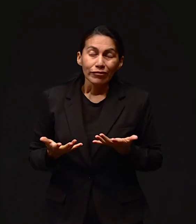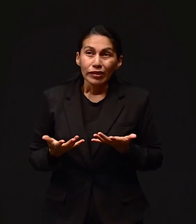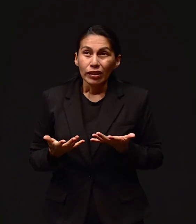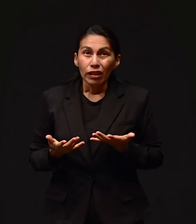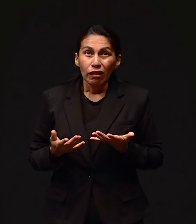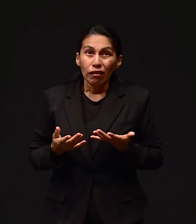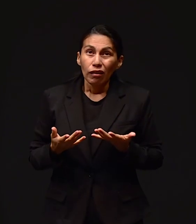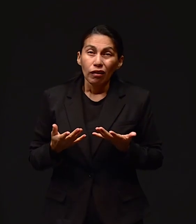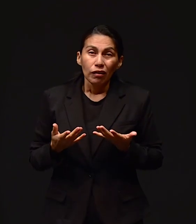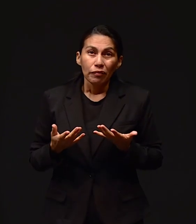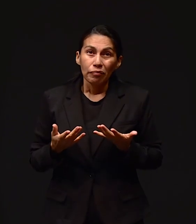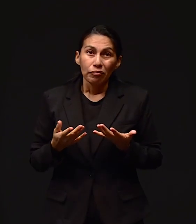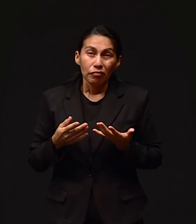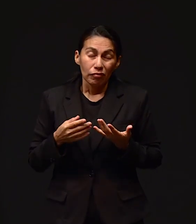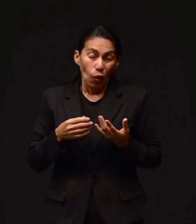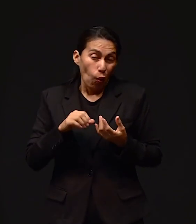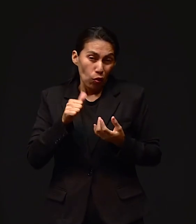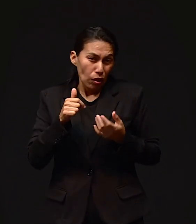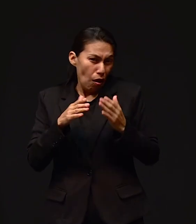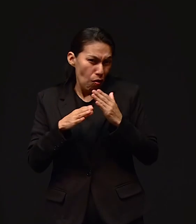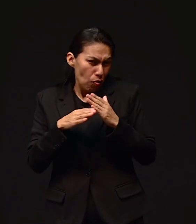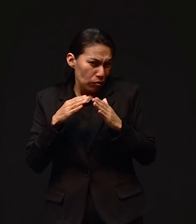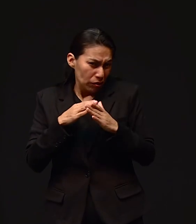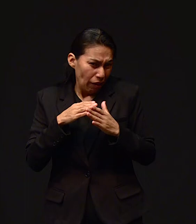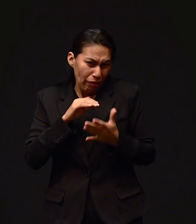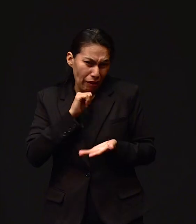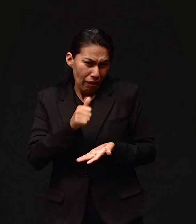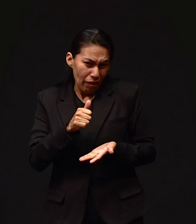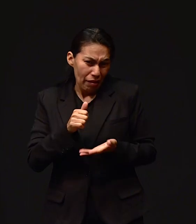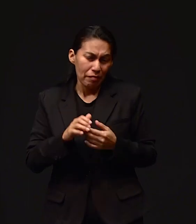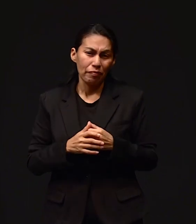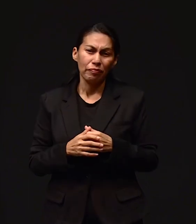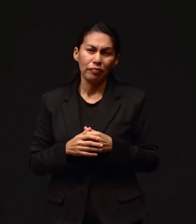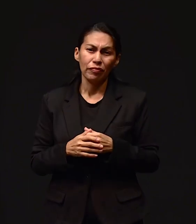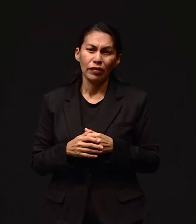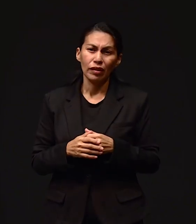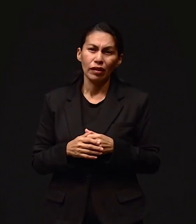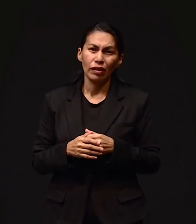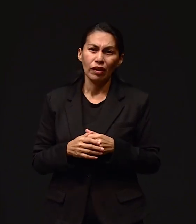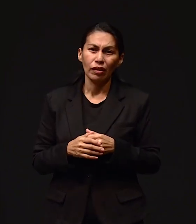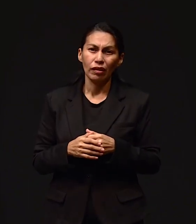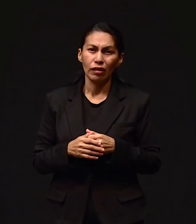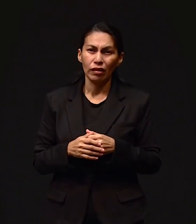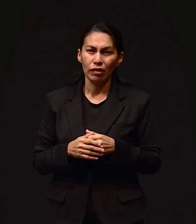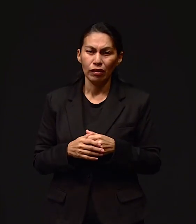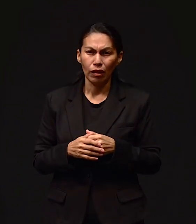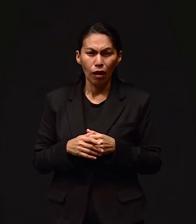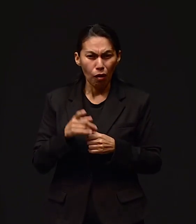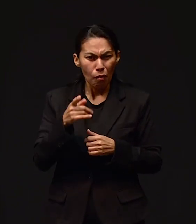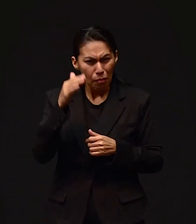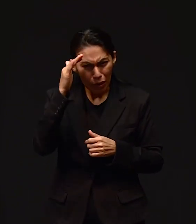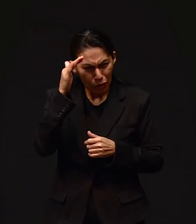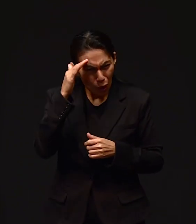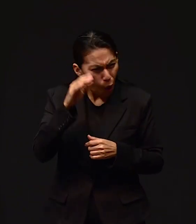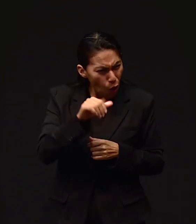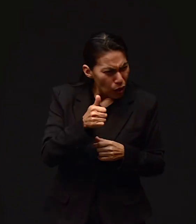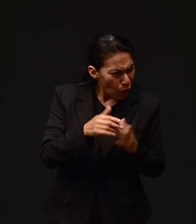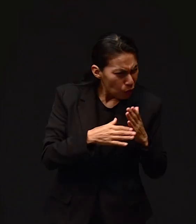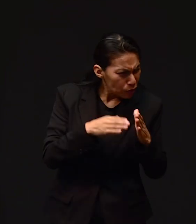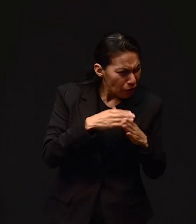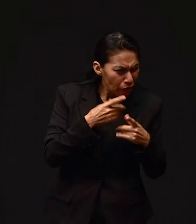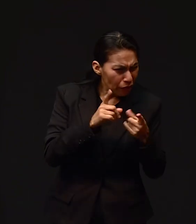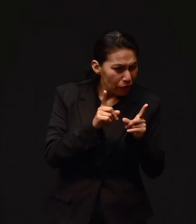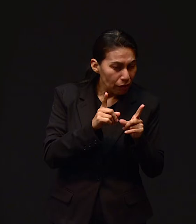Menos lo que pasó. ¿No se le ocurrió? No se me ocurrió. No, no, no, no, pastor. ¿Alguna cosa? De verdad que no.